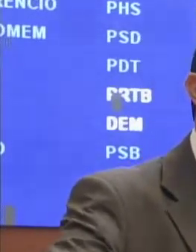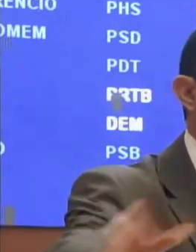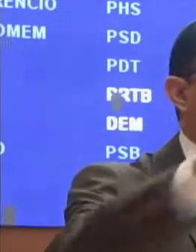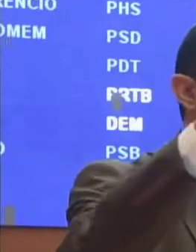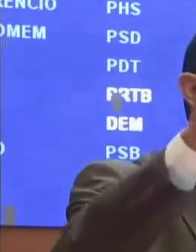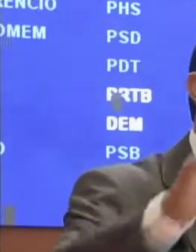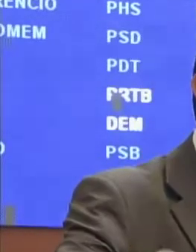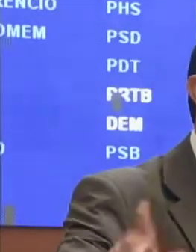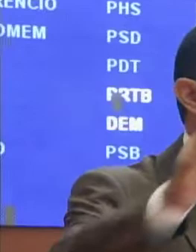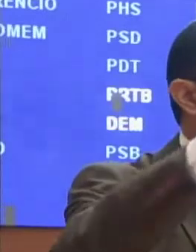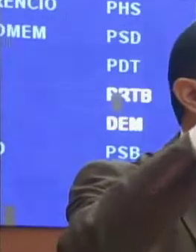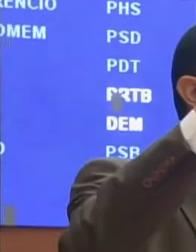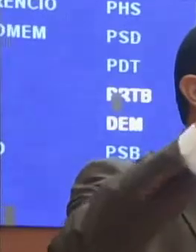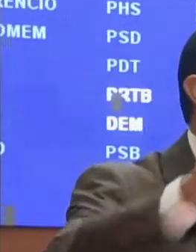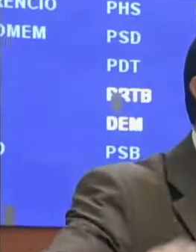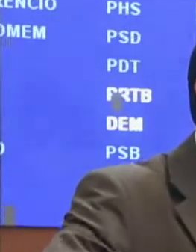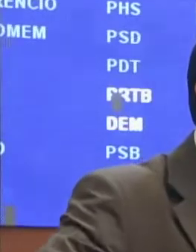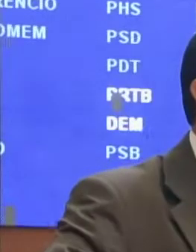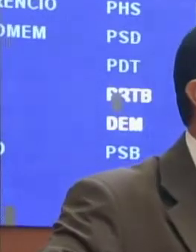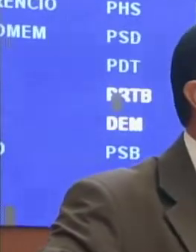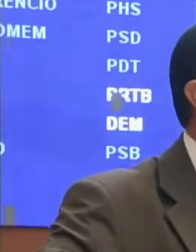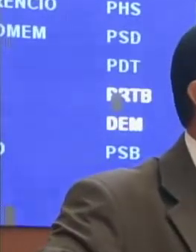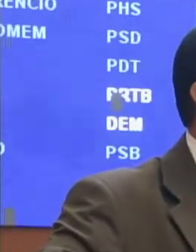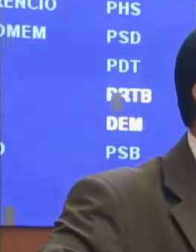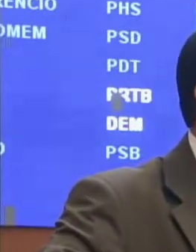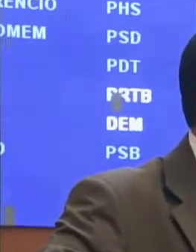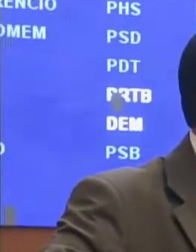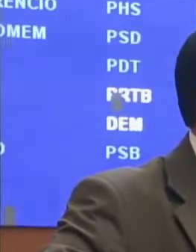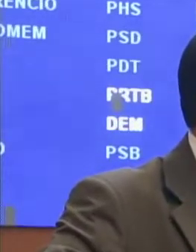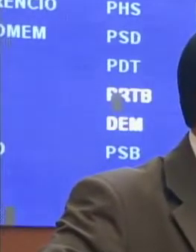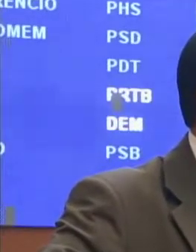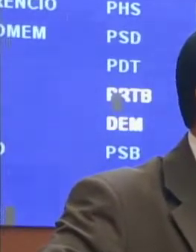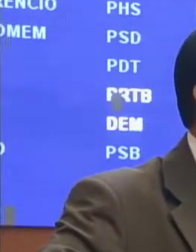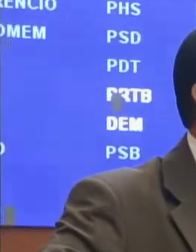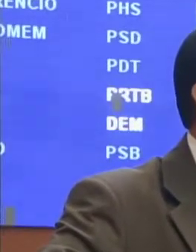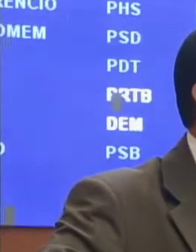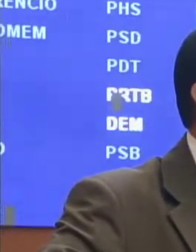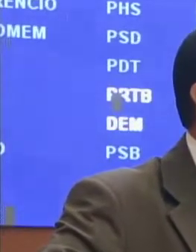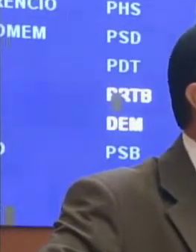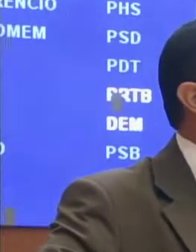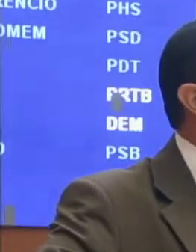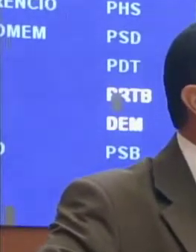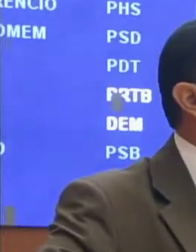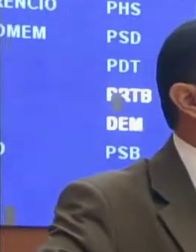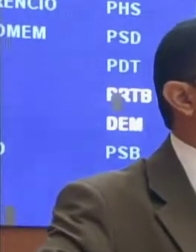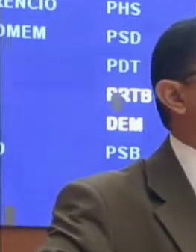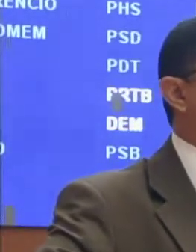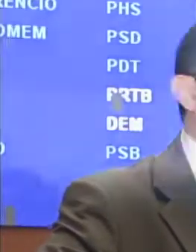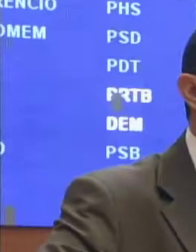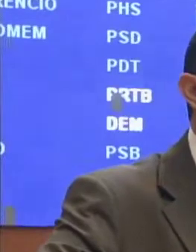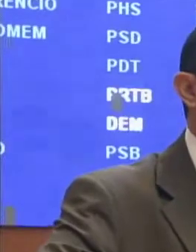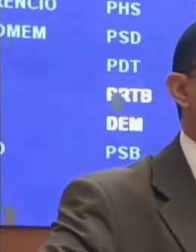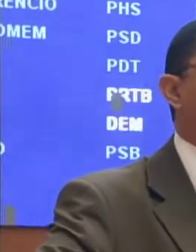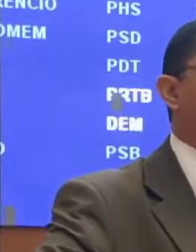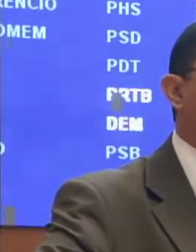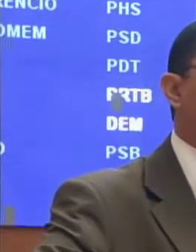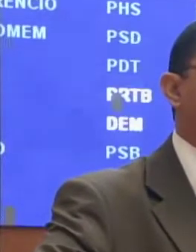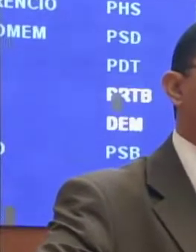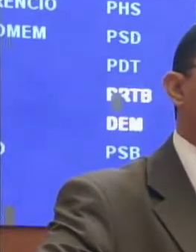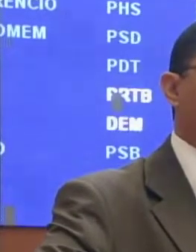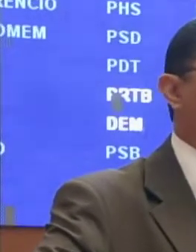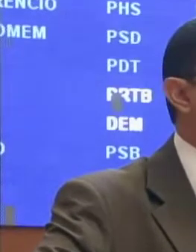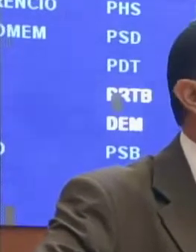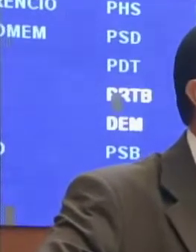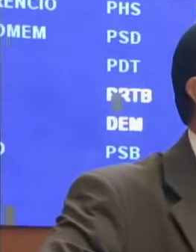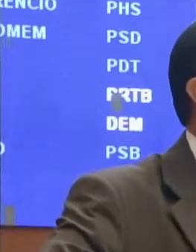São as mais desencontradas e eu não quero nem fazer juízo agora, enquanto a gente não tiver os elementos que possam nos dar segurança e